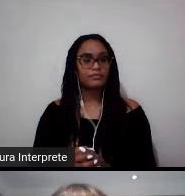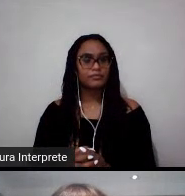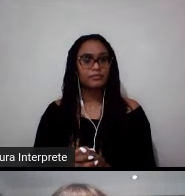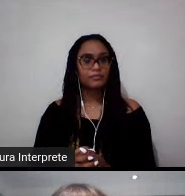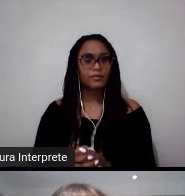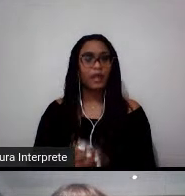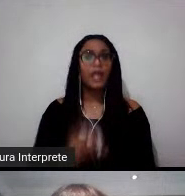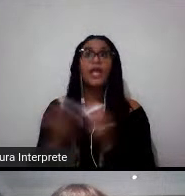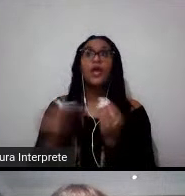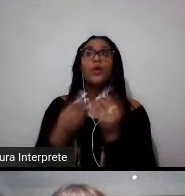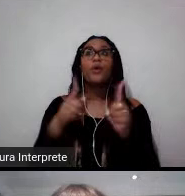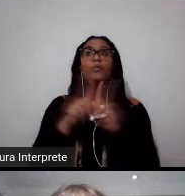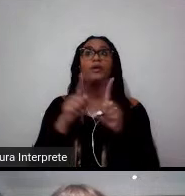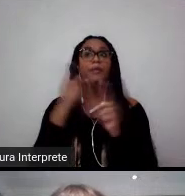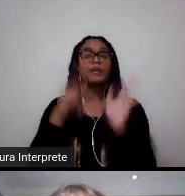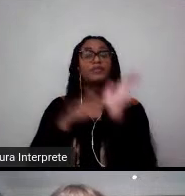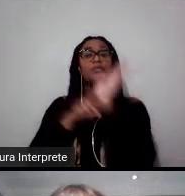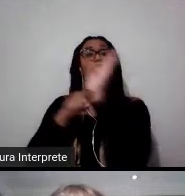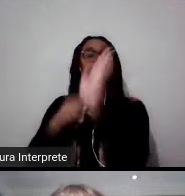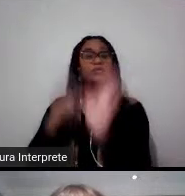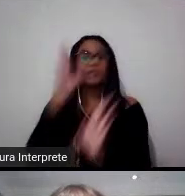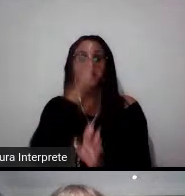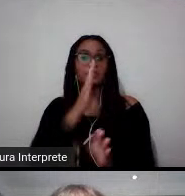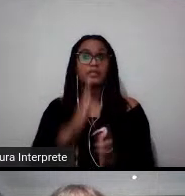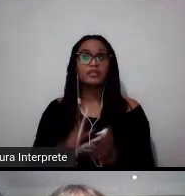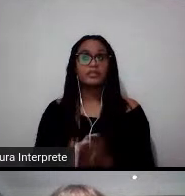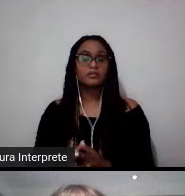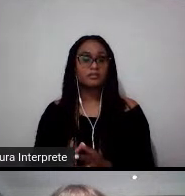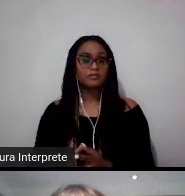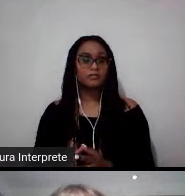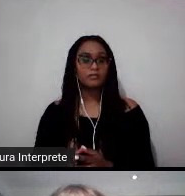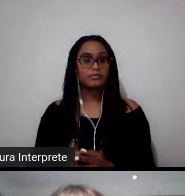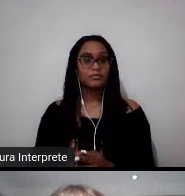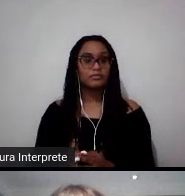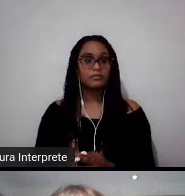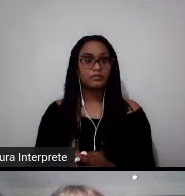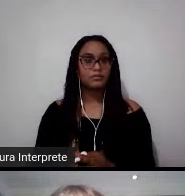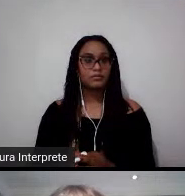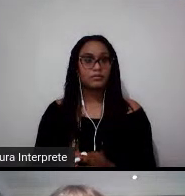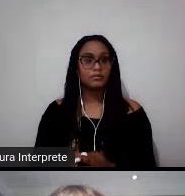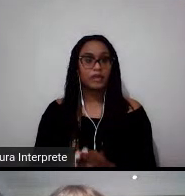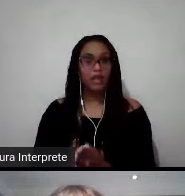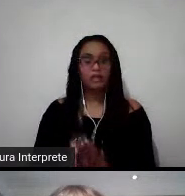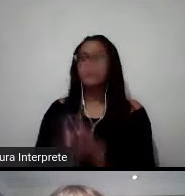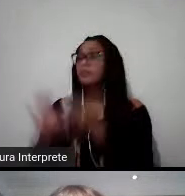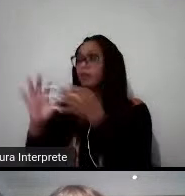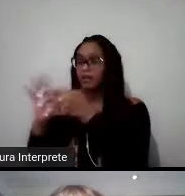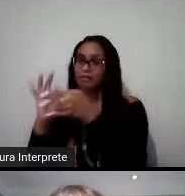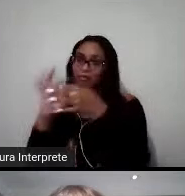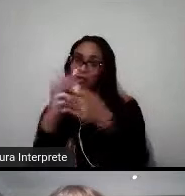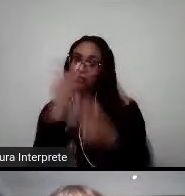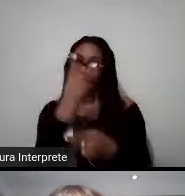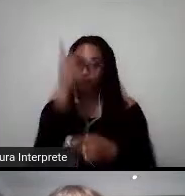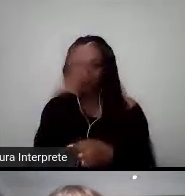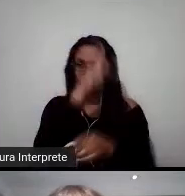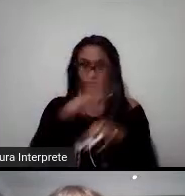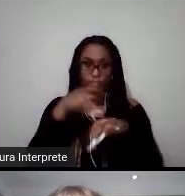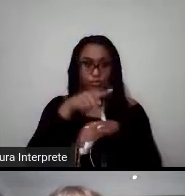ajudar o Brasil, porque o objetivo é justamente a gente ter uma relação com os dois países. Pode passar, por favor.